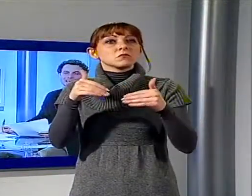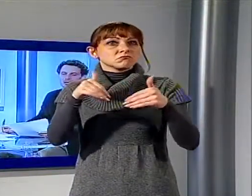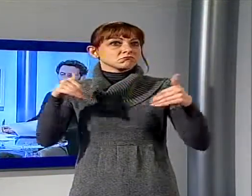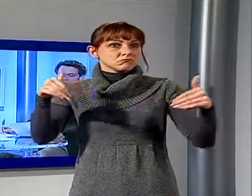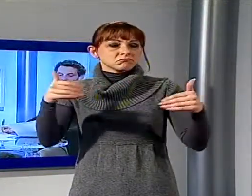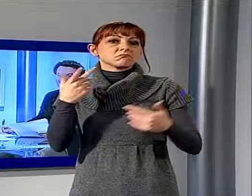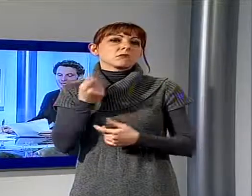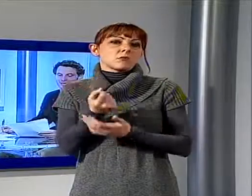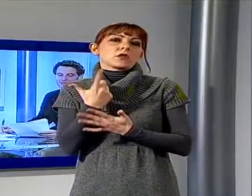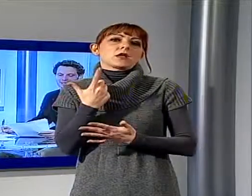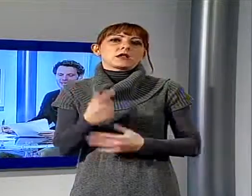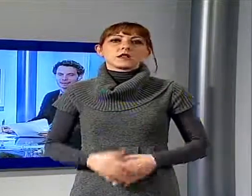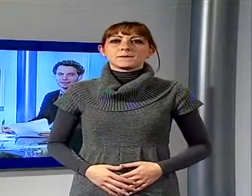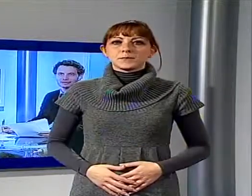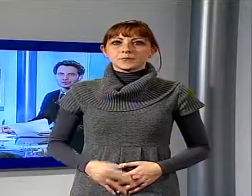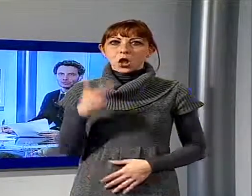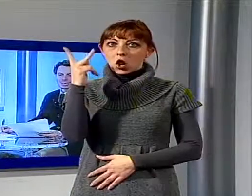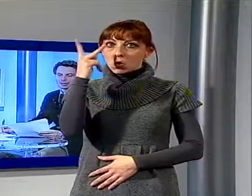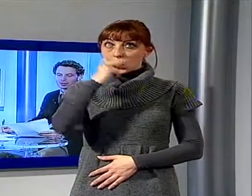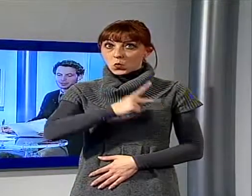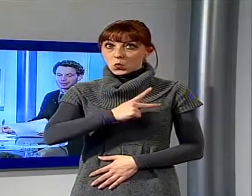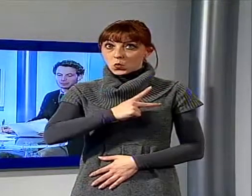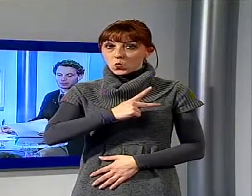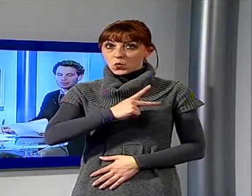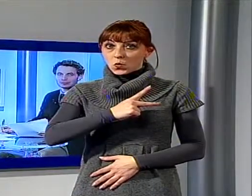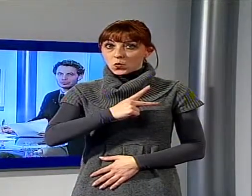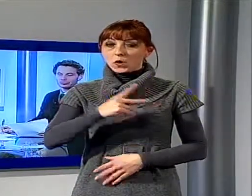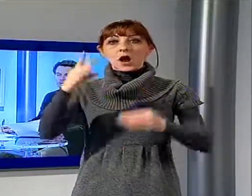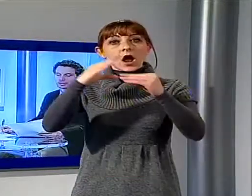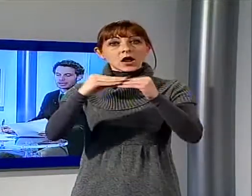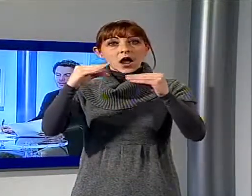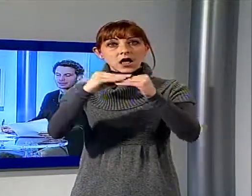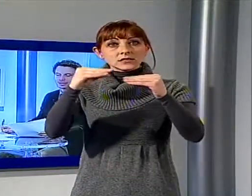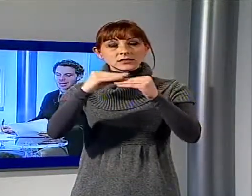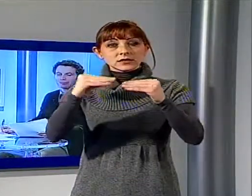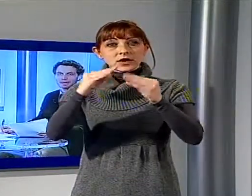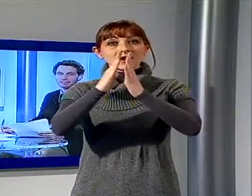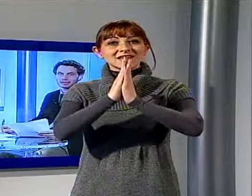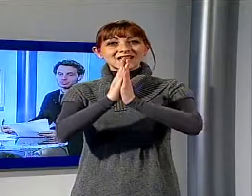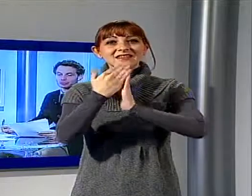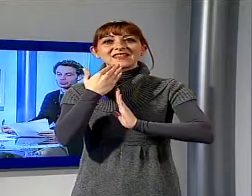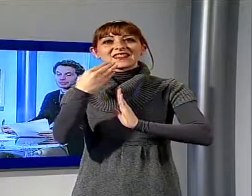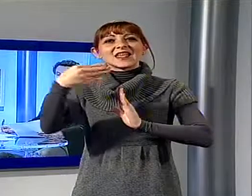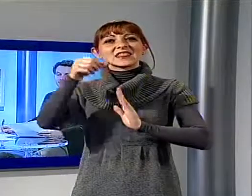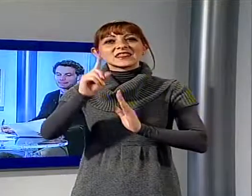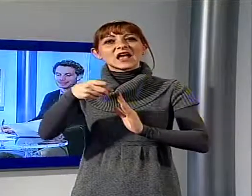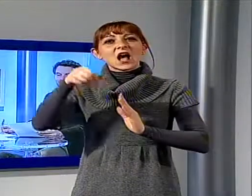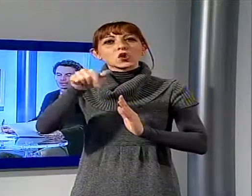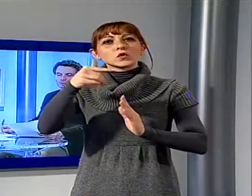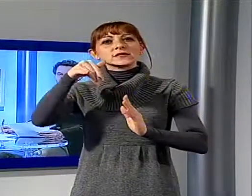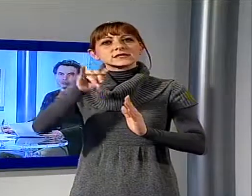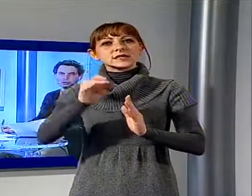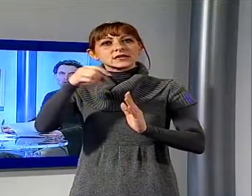Andiamo a Lucca. Il cantiere per ristrutturare il complesso di Sant'Agostino e ricavarvi le aule per il liceo musicale